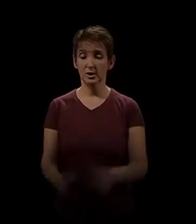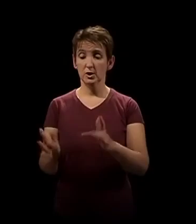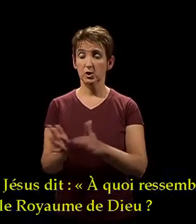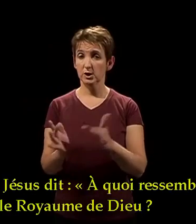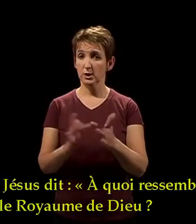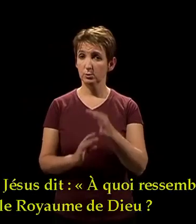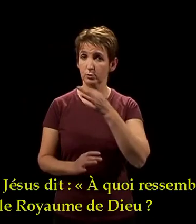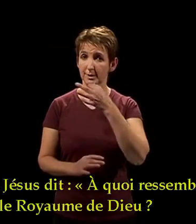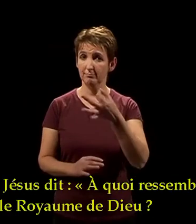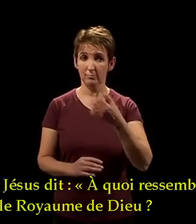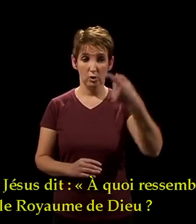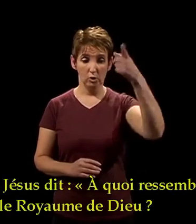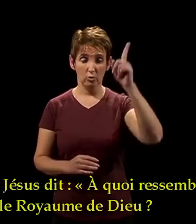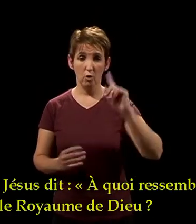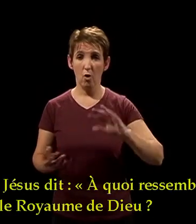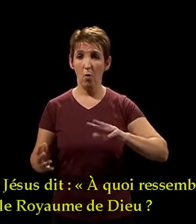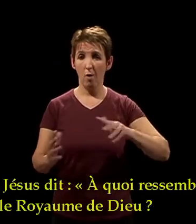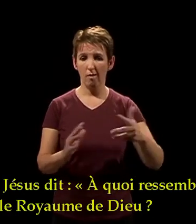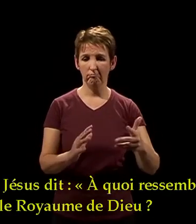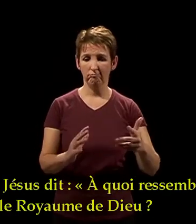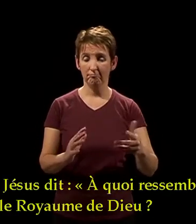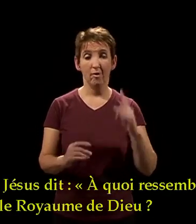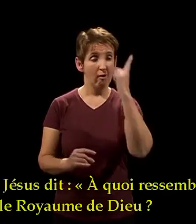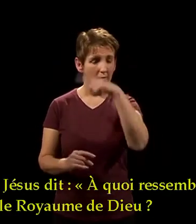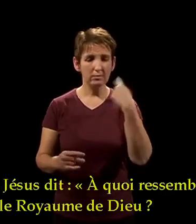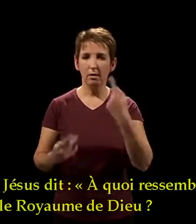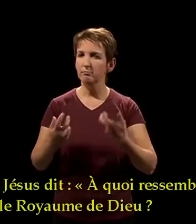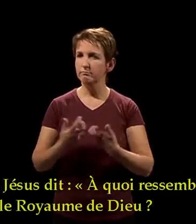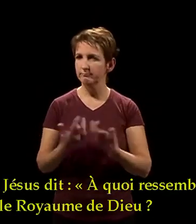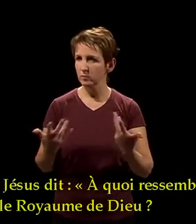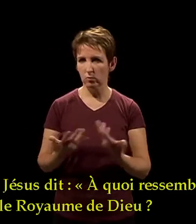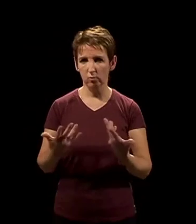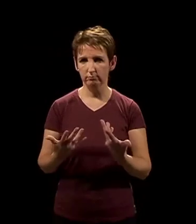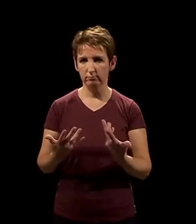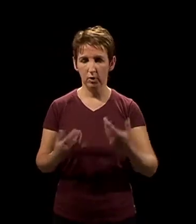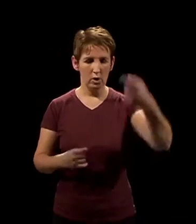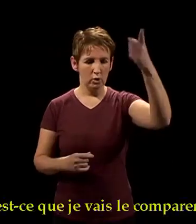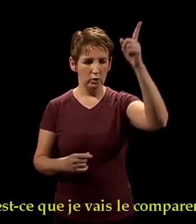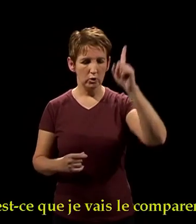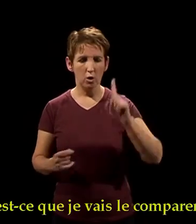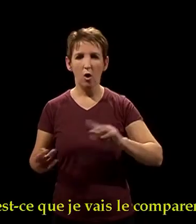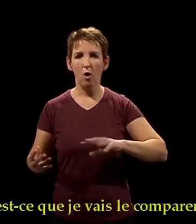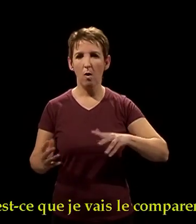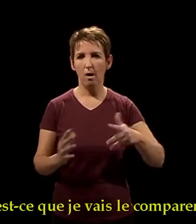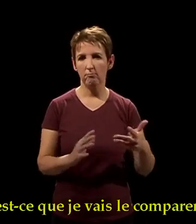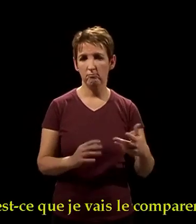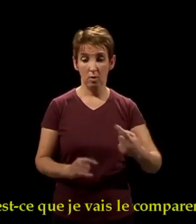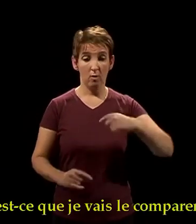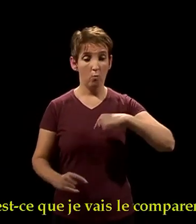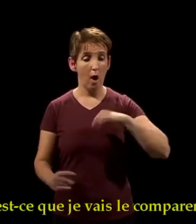Ensuite, Jésus dit « À quoi ressemble le royaume de Dieu ? » À quoi est-ce que je vais le comparer